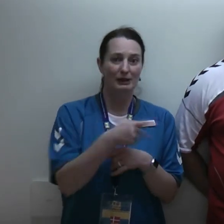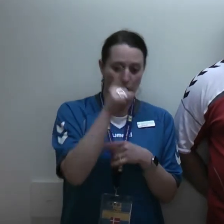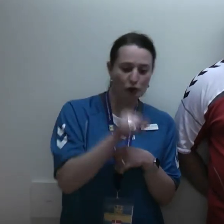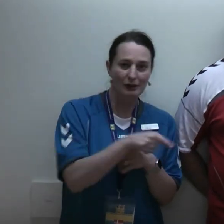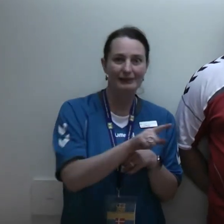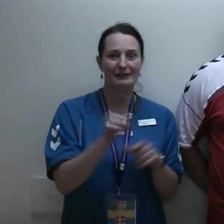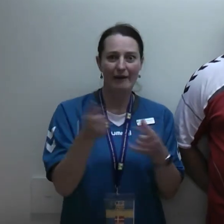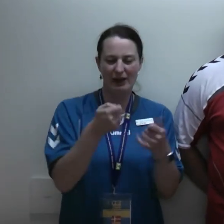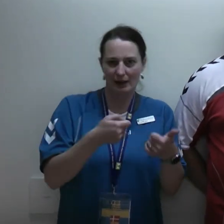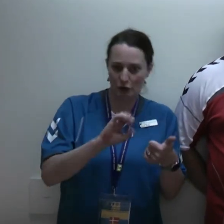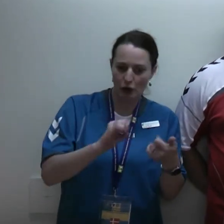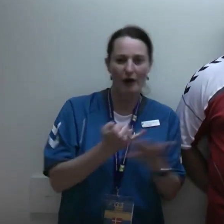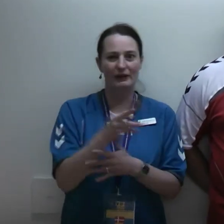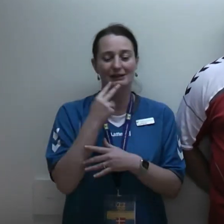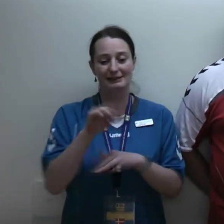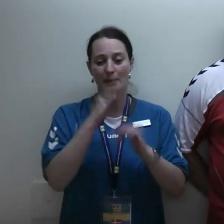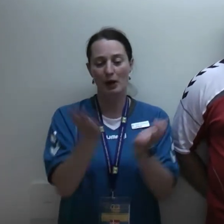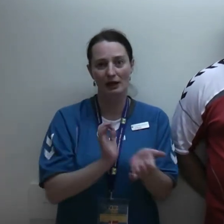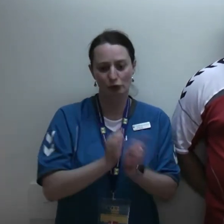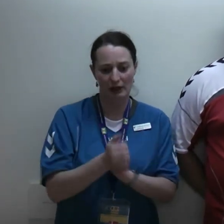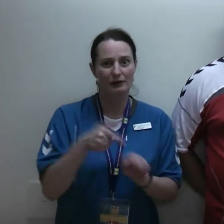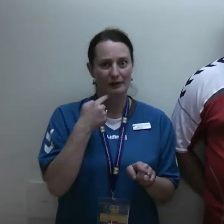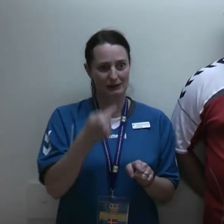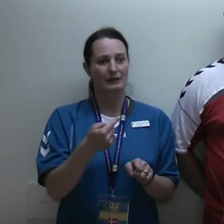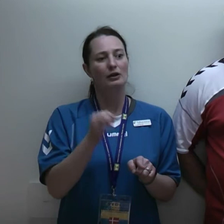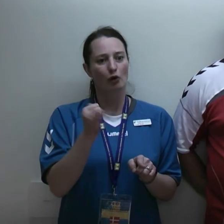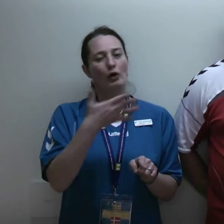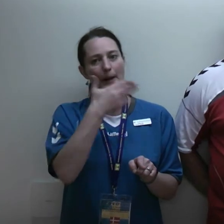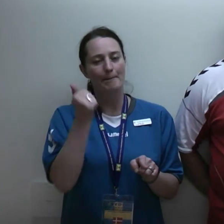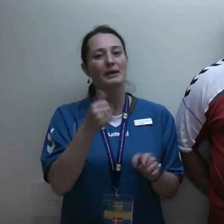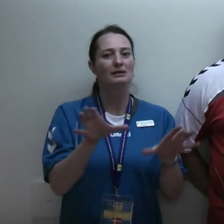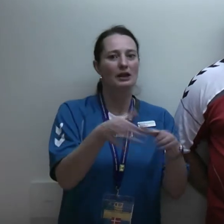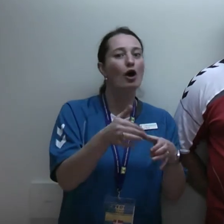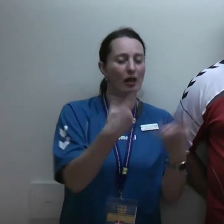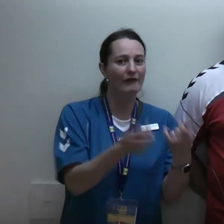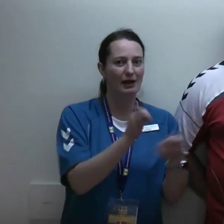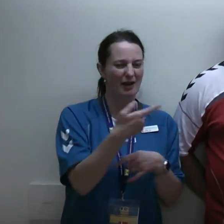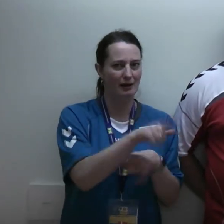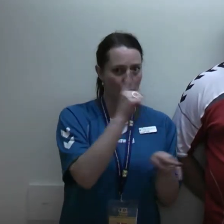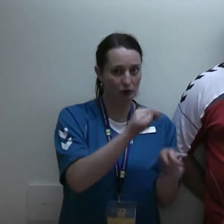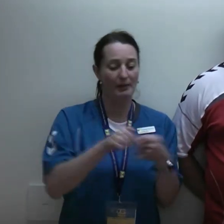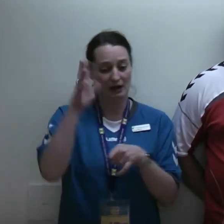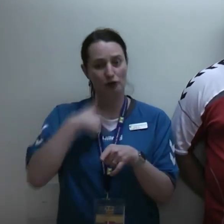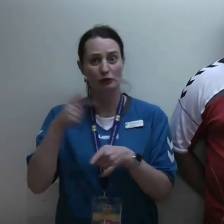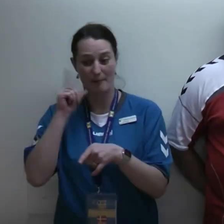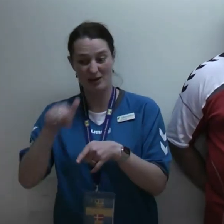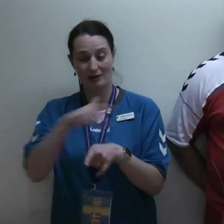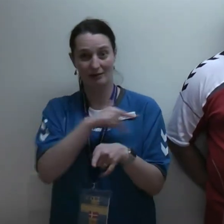finale, så må man vel sige, at det er det bedste hold, der vinder. Men jeg synes absolut, at tøserne havde et kæmpe ære af den finale, det her vinder